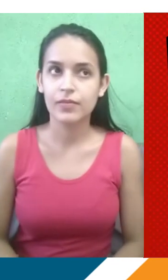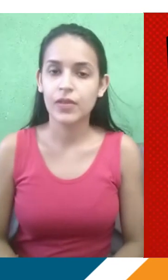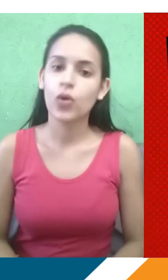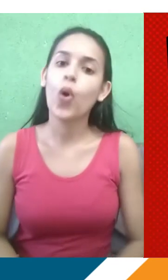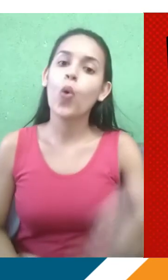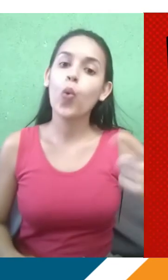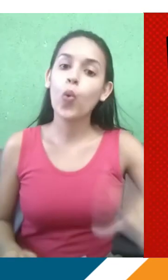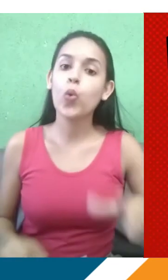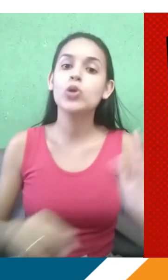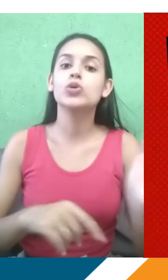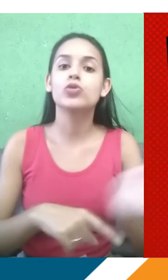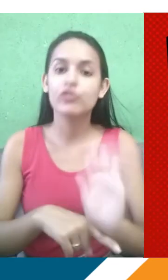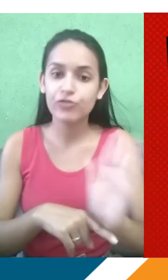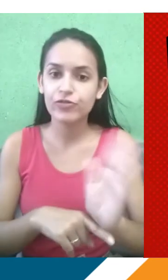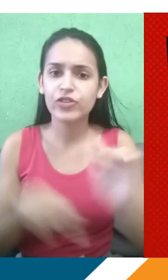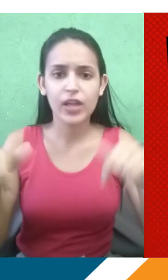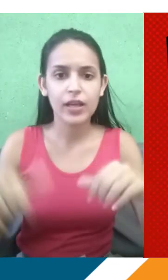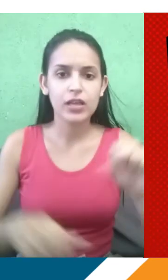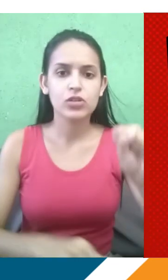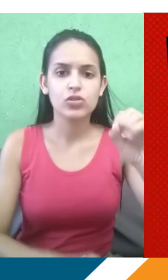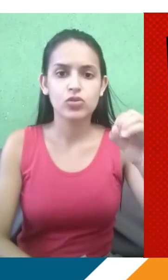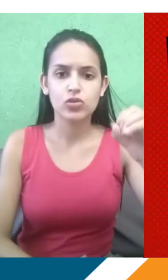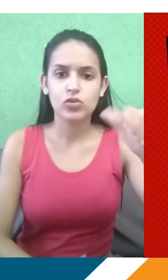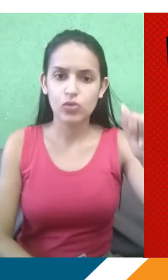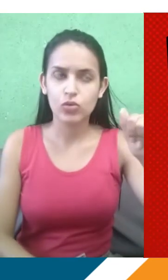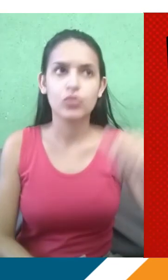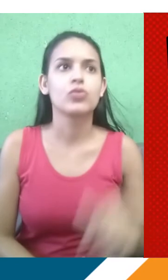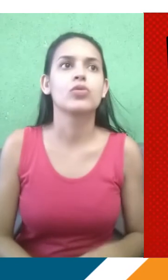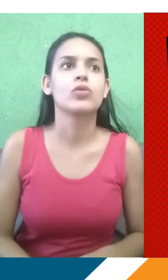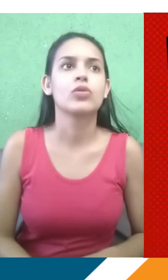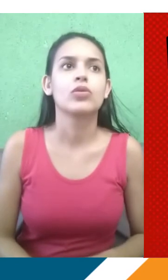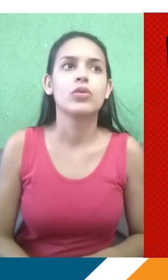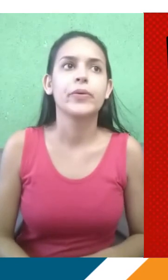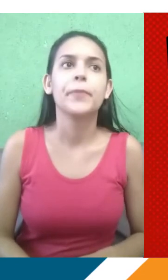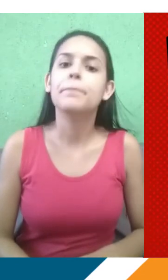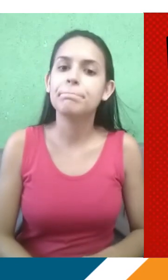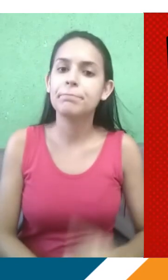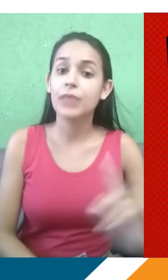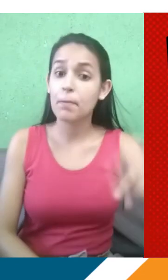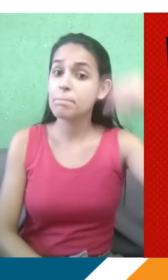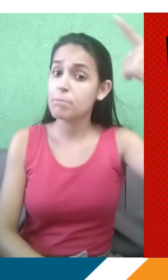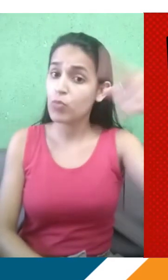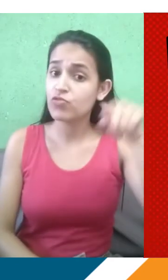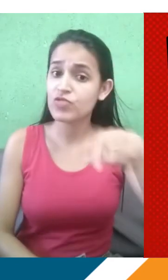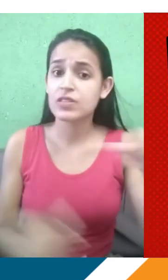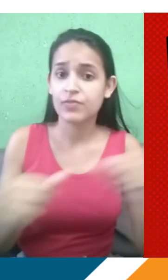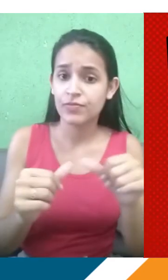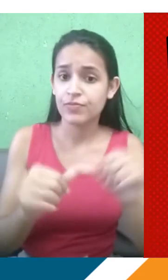diretamente para ajudar nesse momento de pós-prova, sabe? Porque tem Cota, tem ProUni, tem SISU e a gente sabe